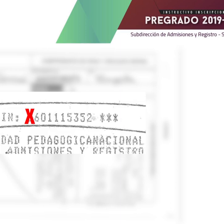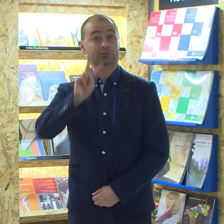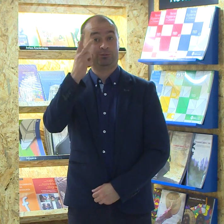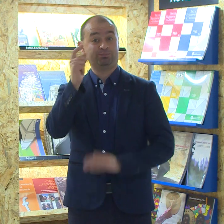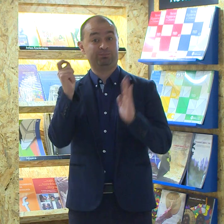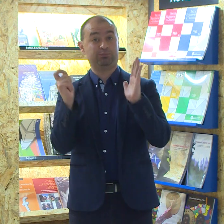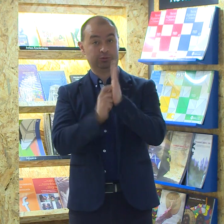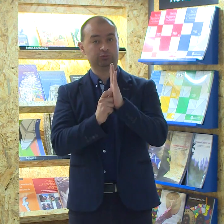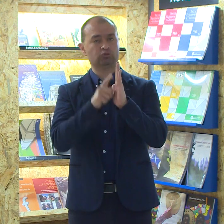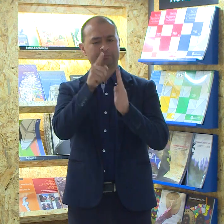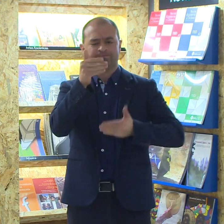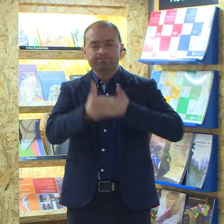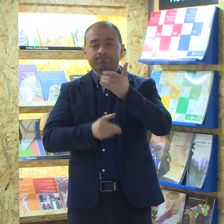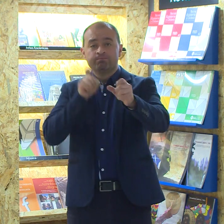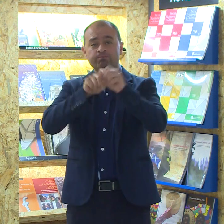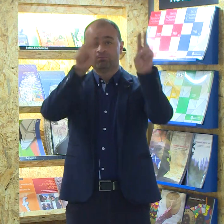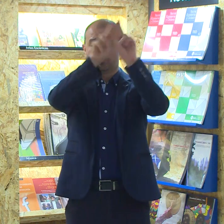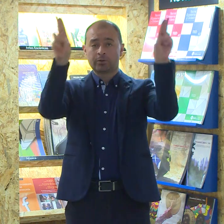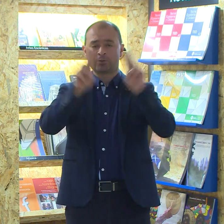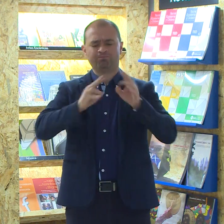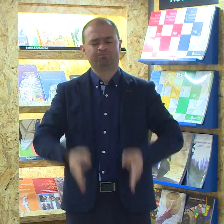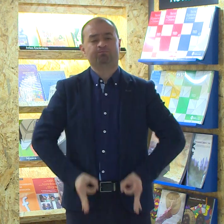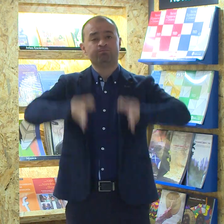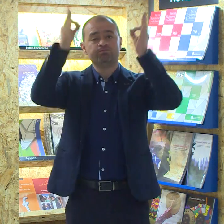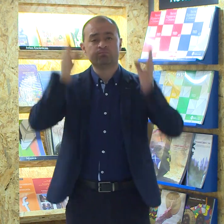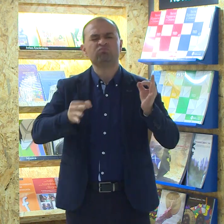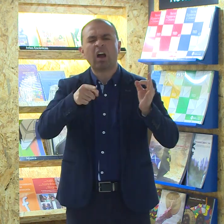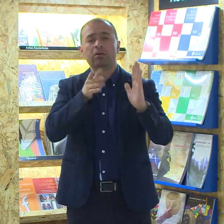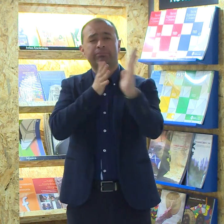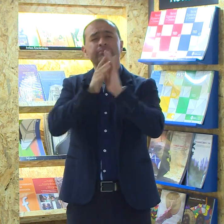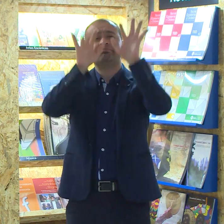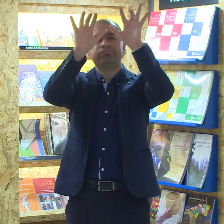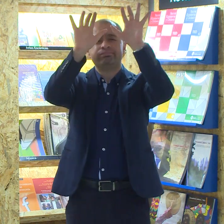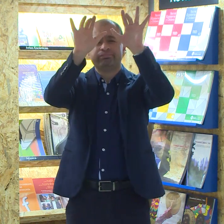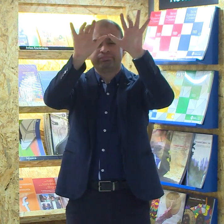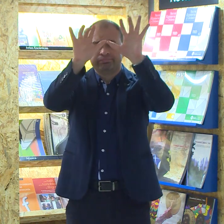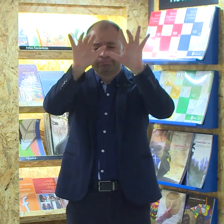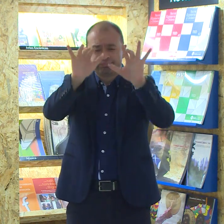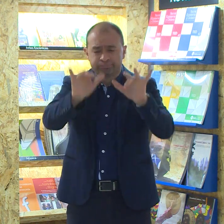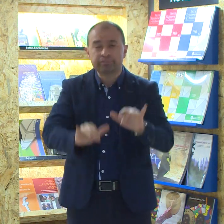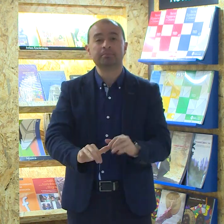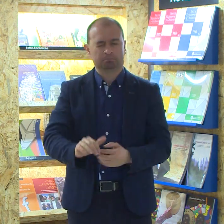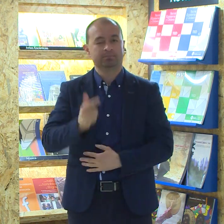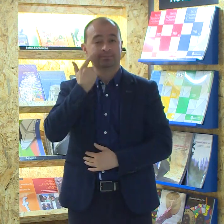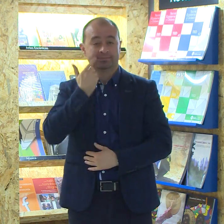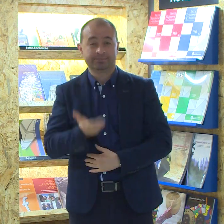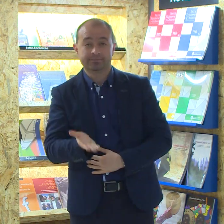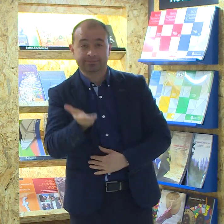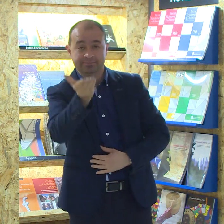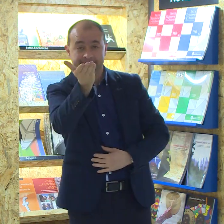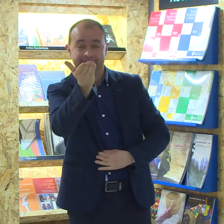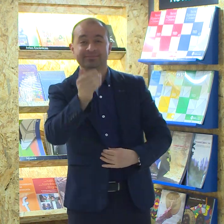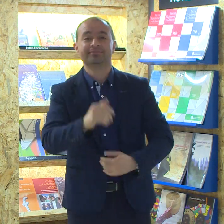Segundo, para formalizar su inscripción, diligencia en su totalidad el siguiente formulario.